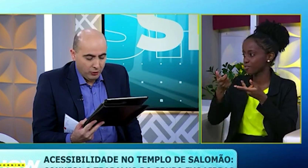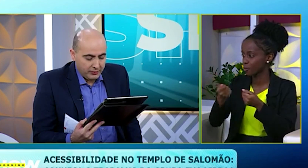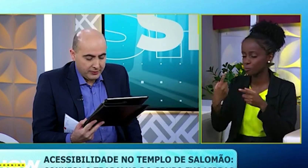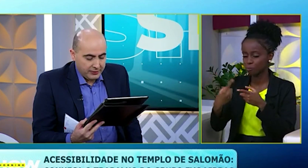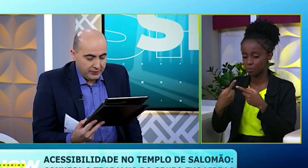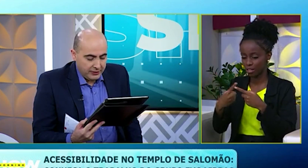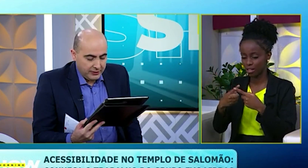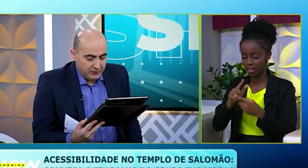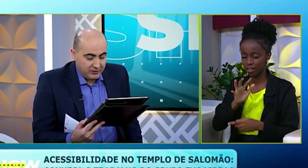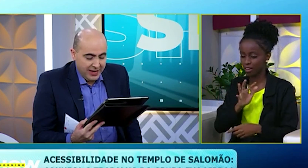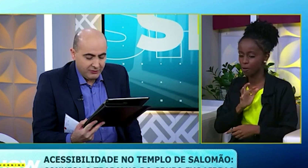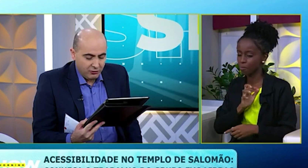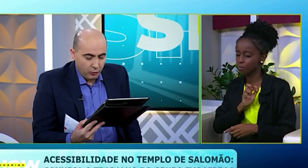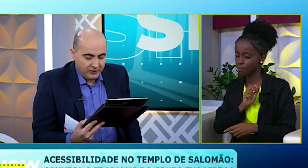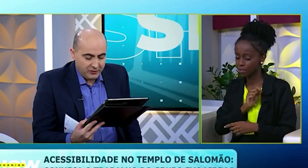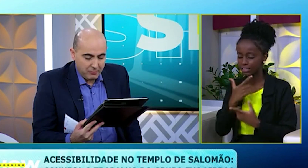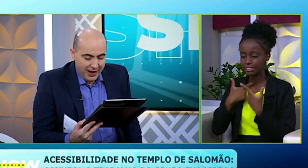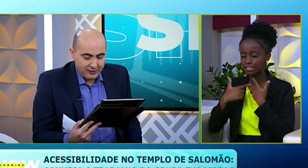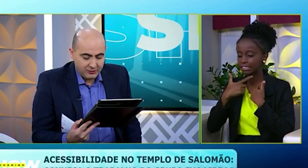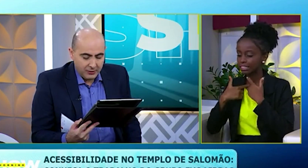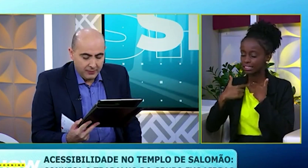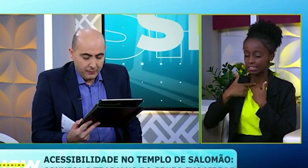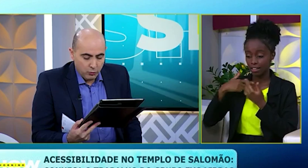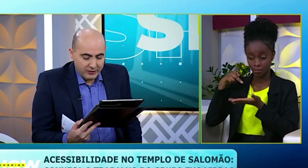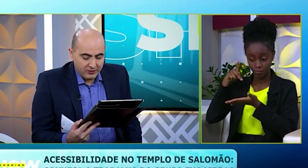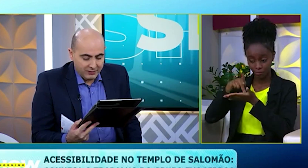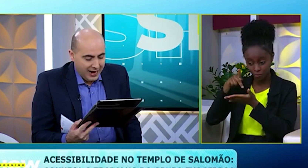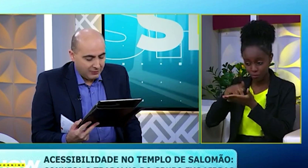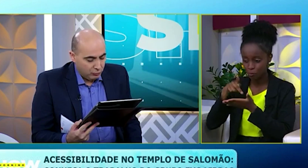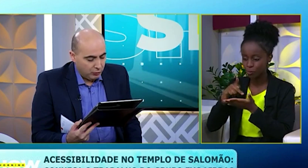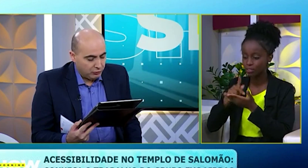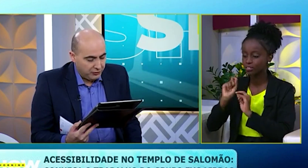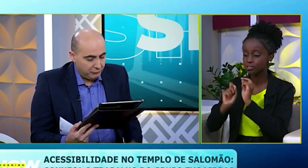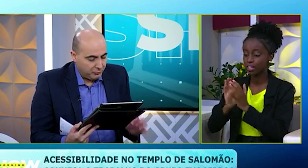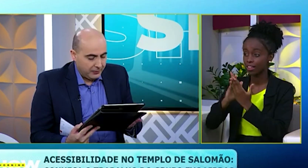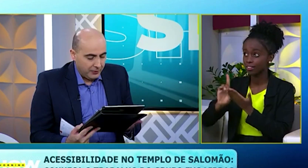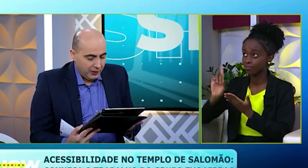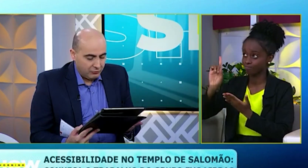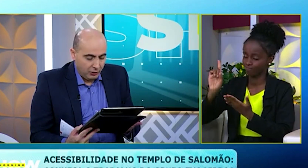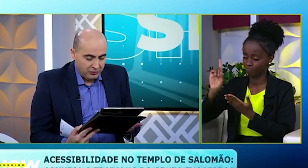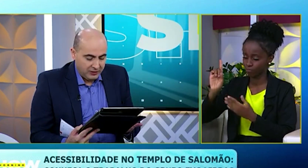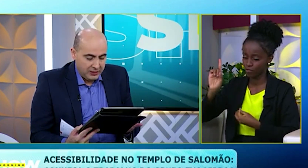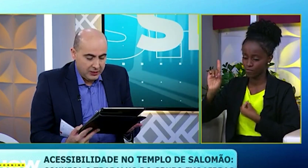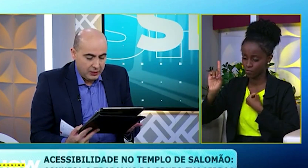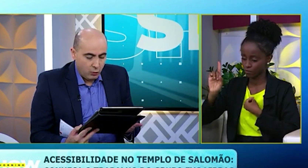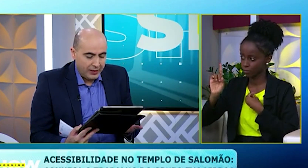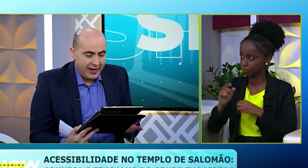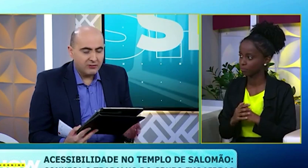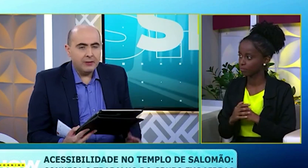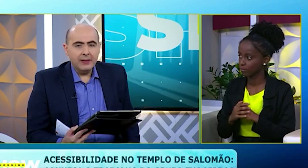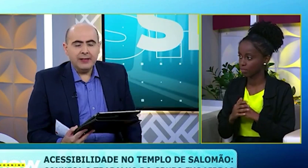amor e sede de conhecer mais o que se trata do Deus vivo. Olha só, você que